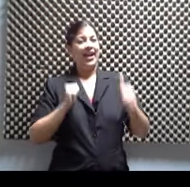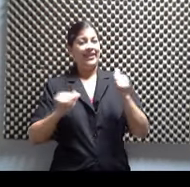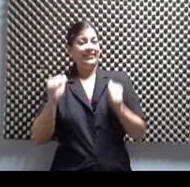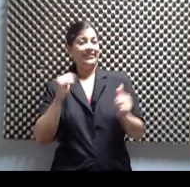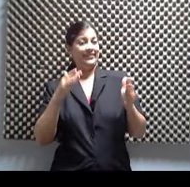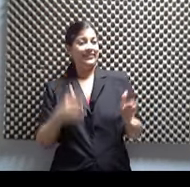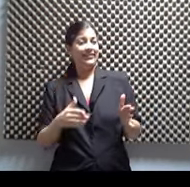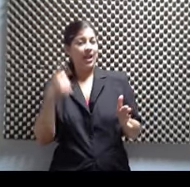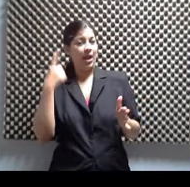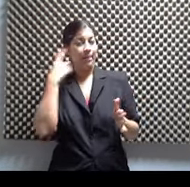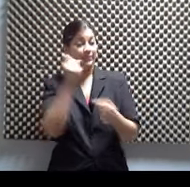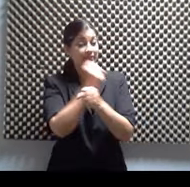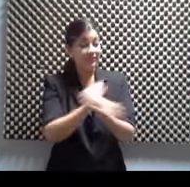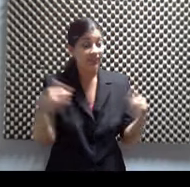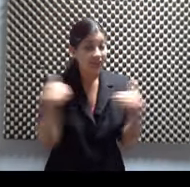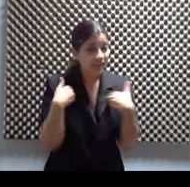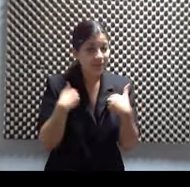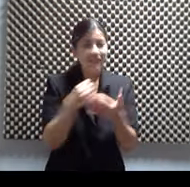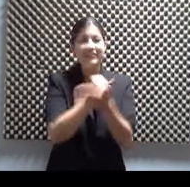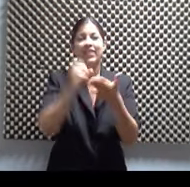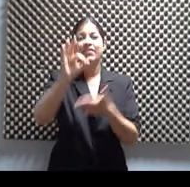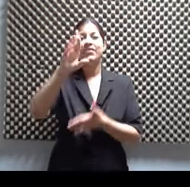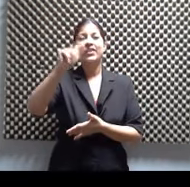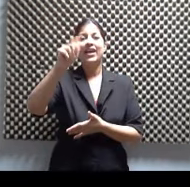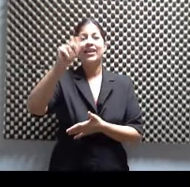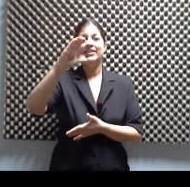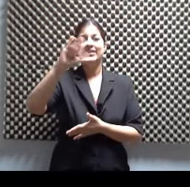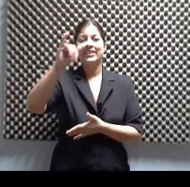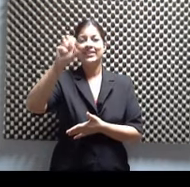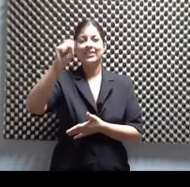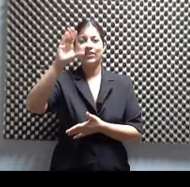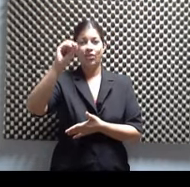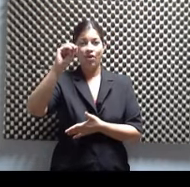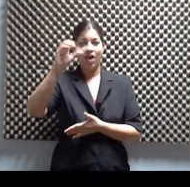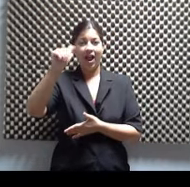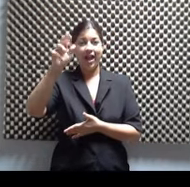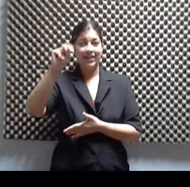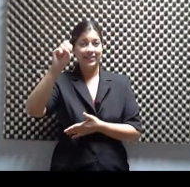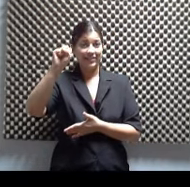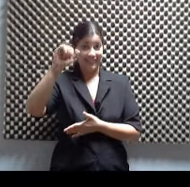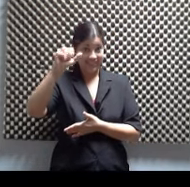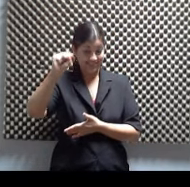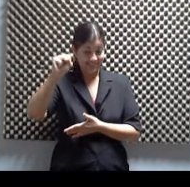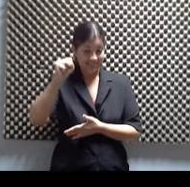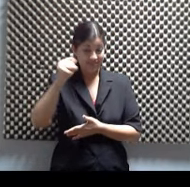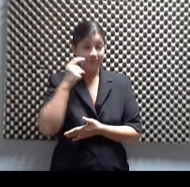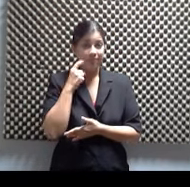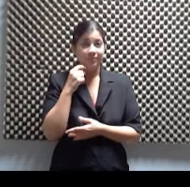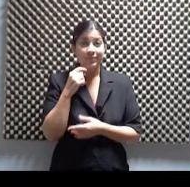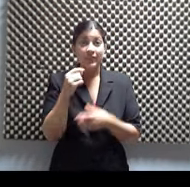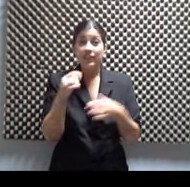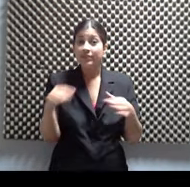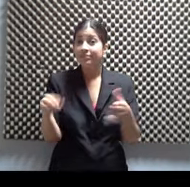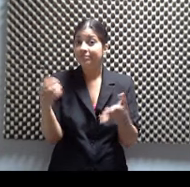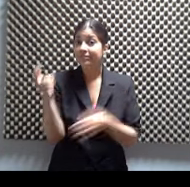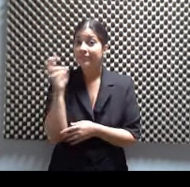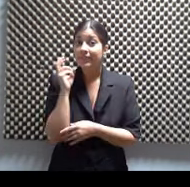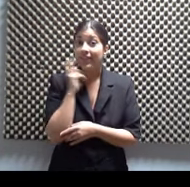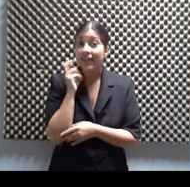de Animales San Francisco de Asís. Es una actividad libre de costo. Eso es el 8 de febrero de 2013. Ya, eso es ya.